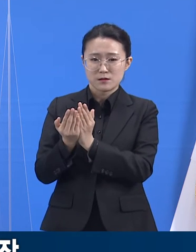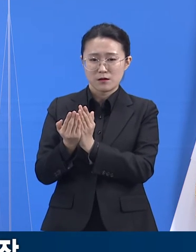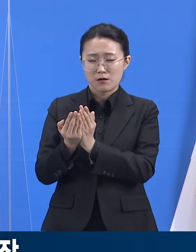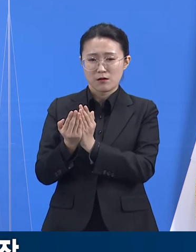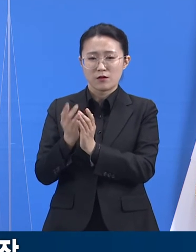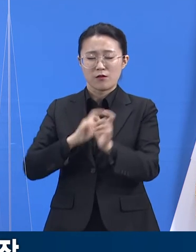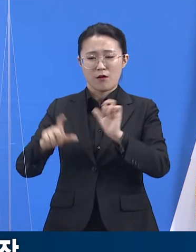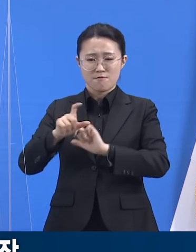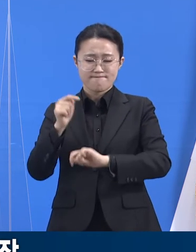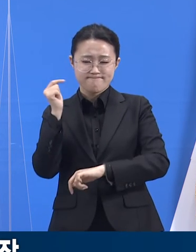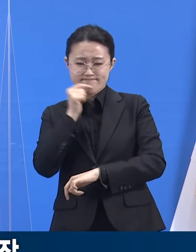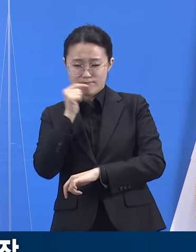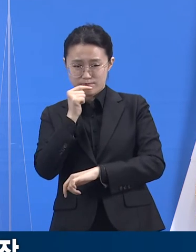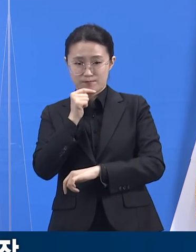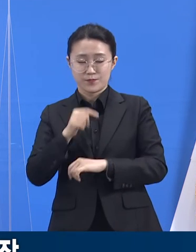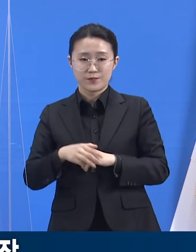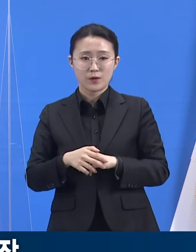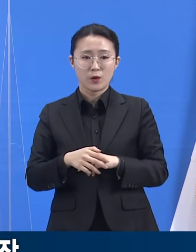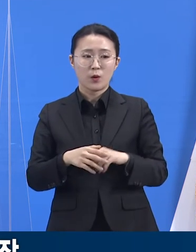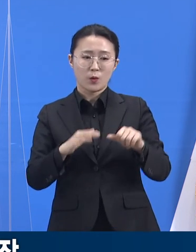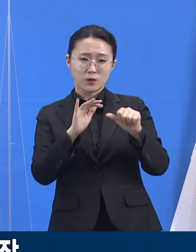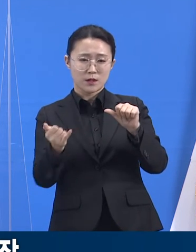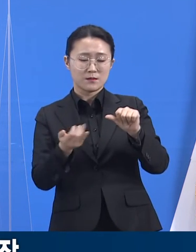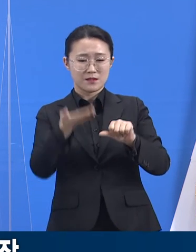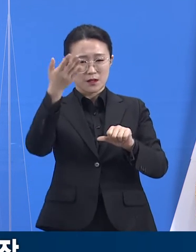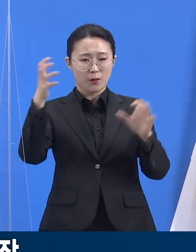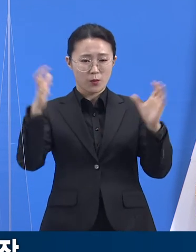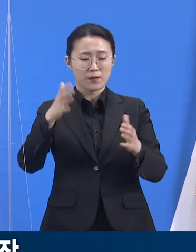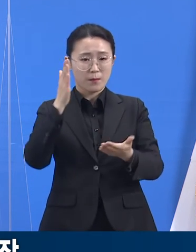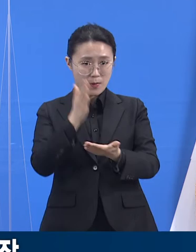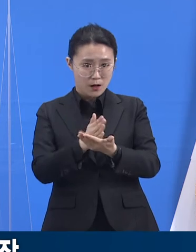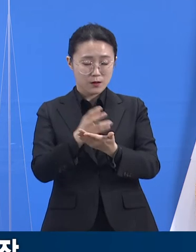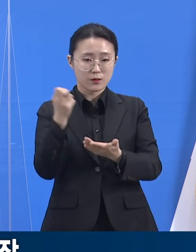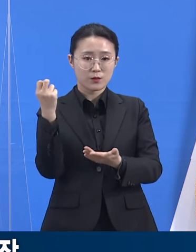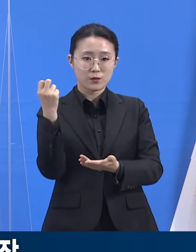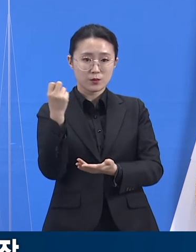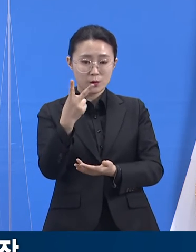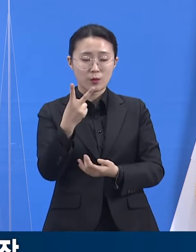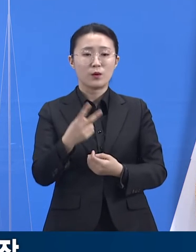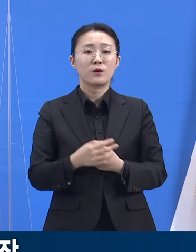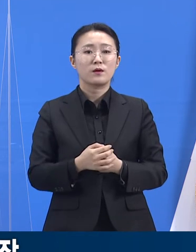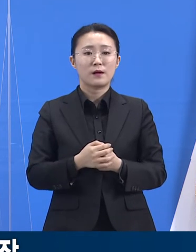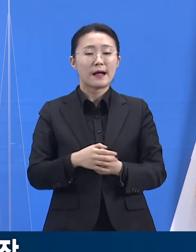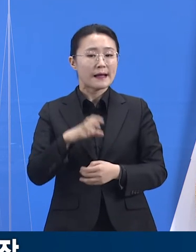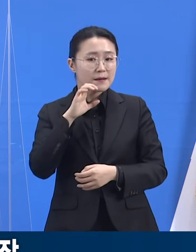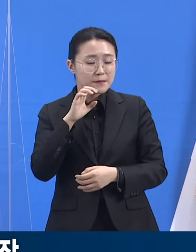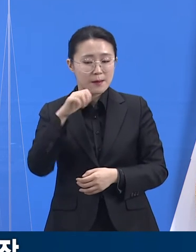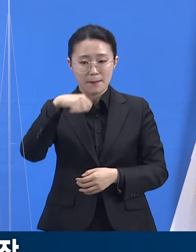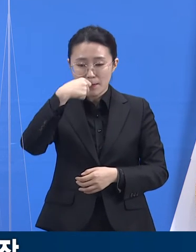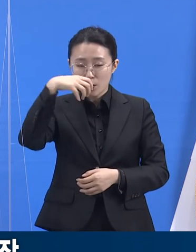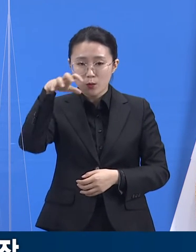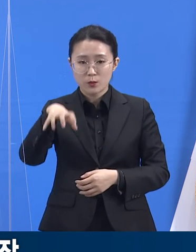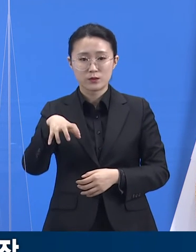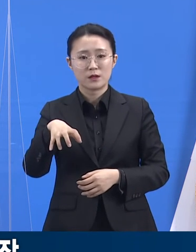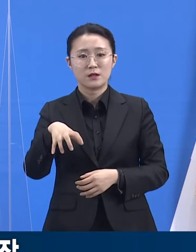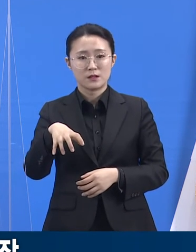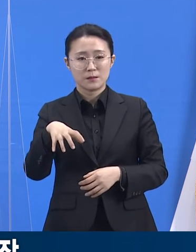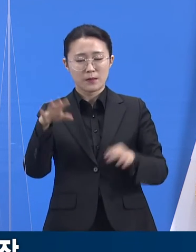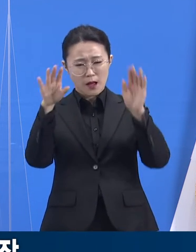금지 조치나 식당이나 카페 이용시간을 22시로 제한하는 점은 기존 거리 두기 2단계와 동일합니다.